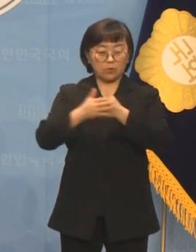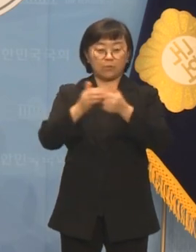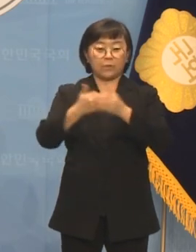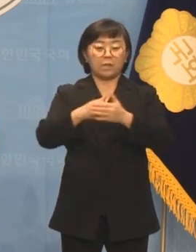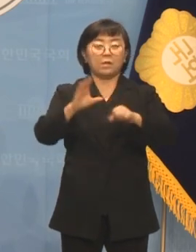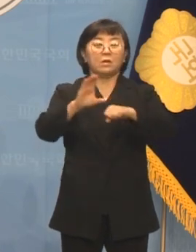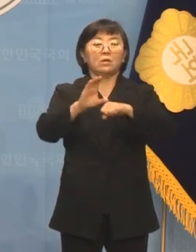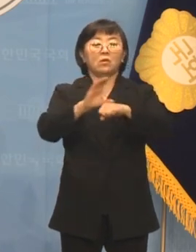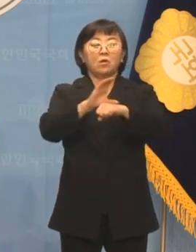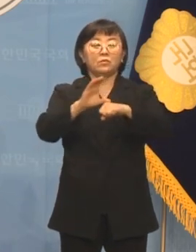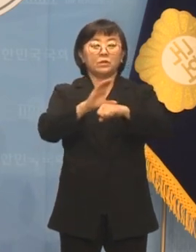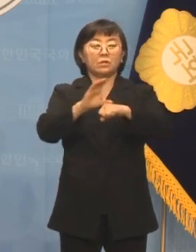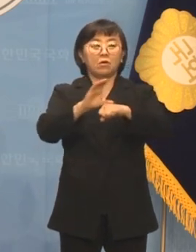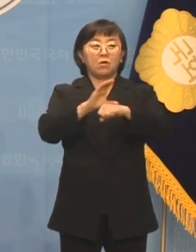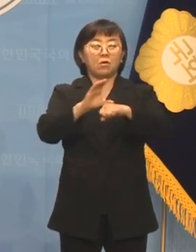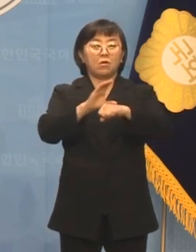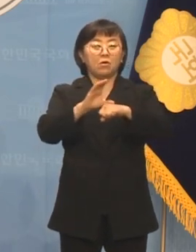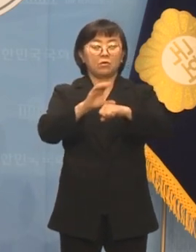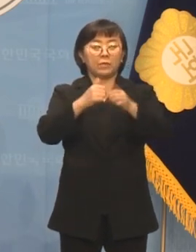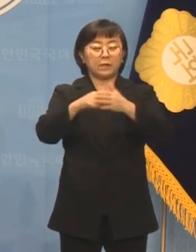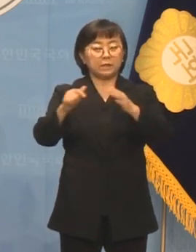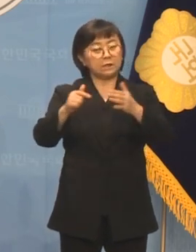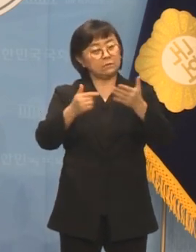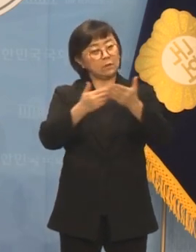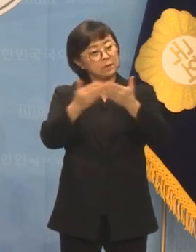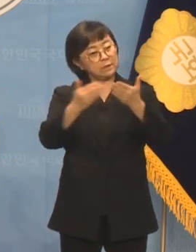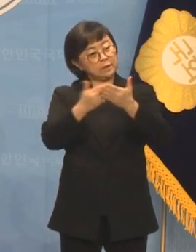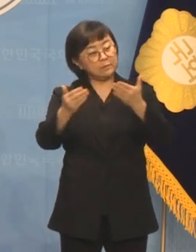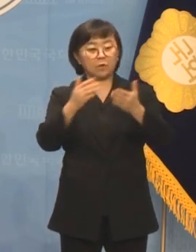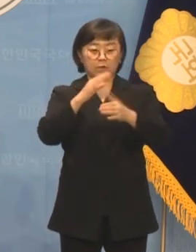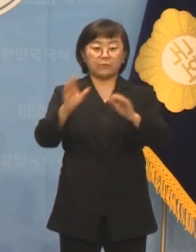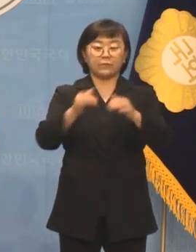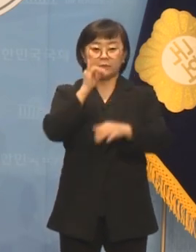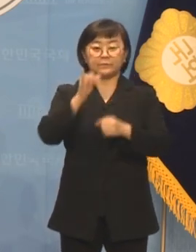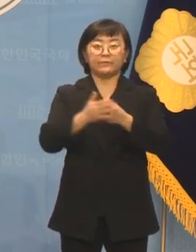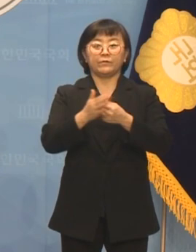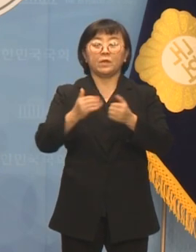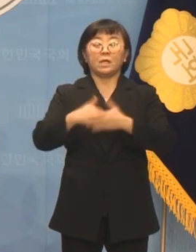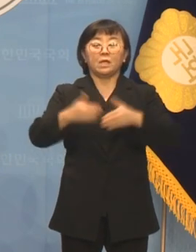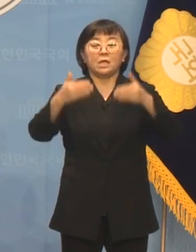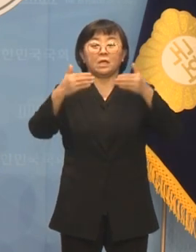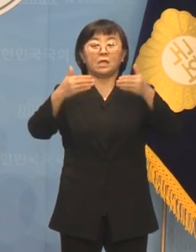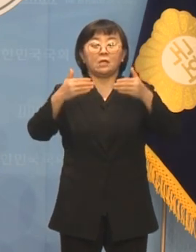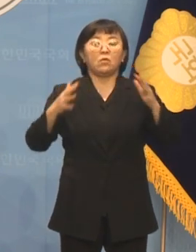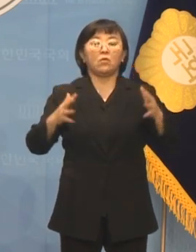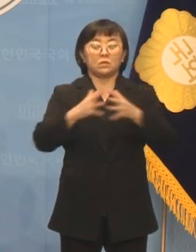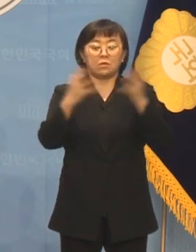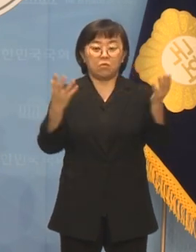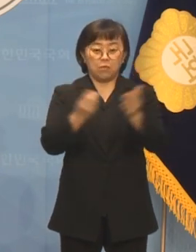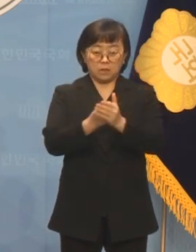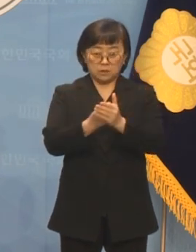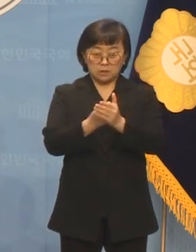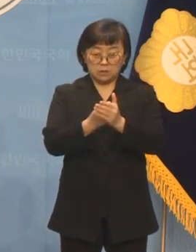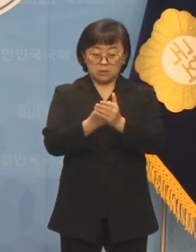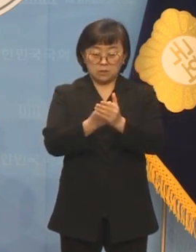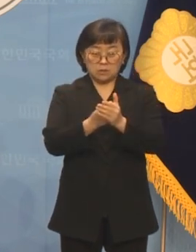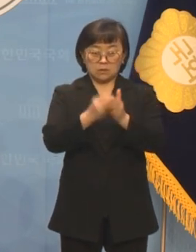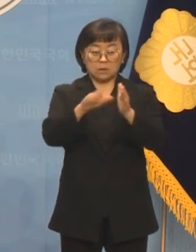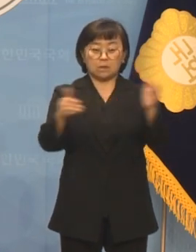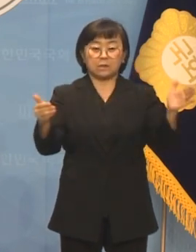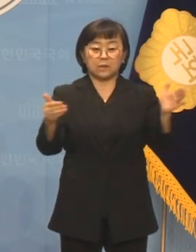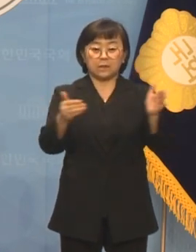CG 촬영 스튜디오 등으로 꾸며집니다. 저는 이 공사가 완공 예정 기일까지